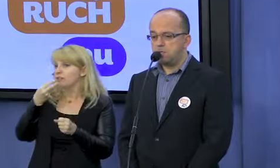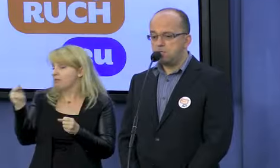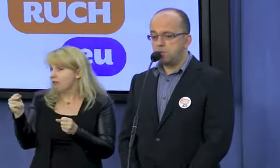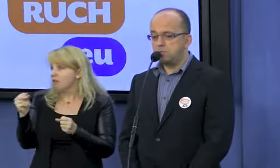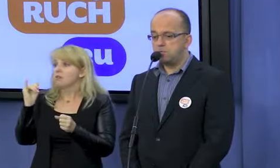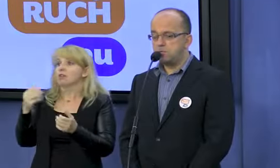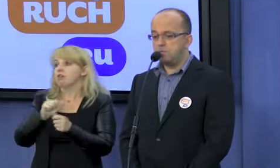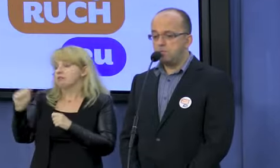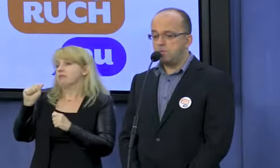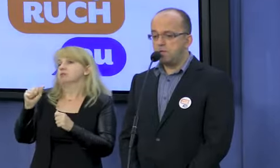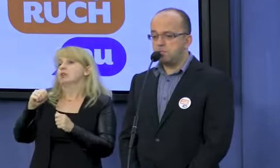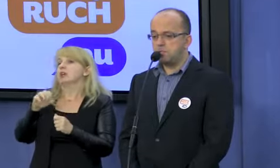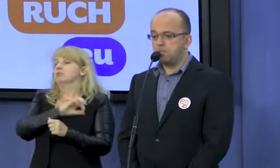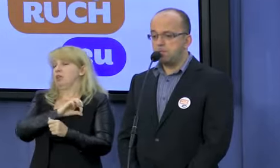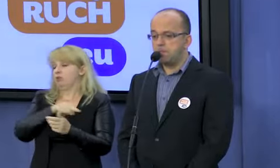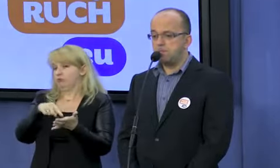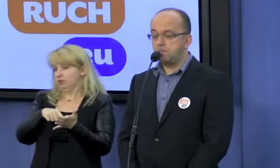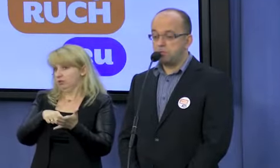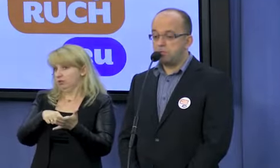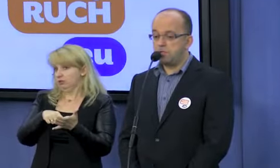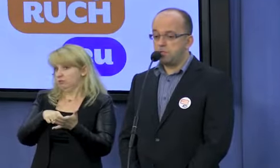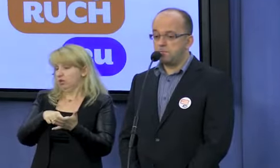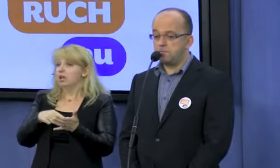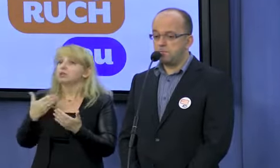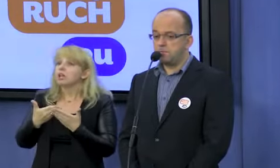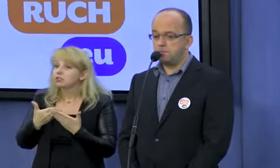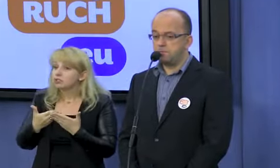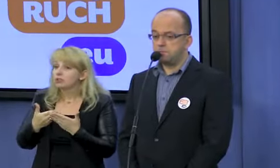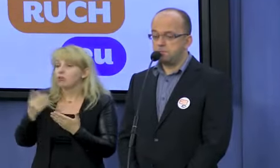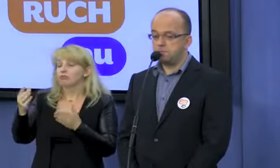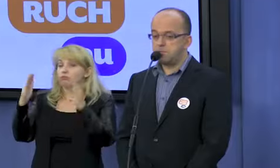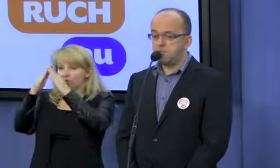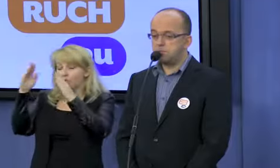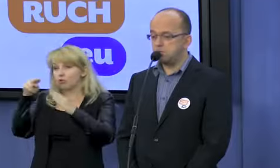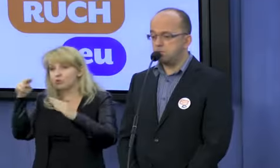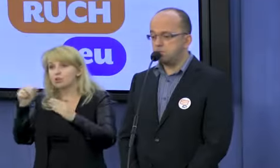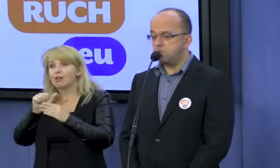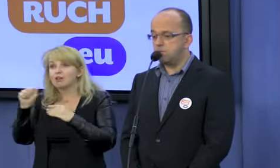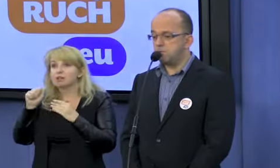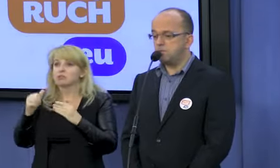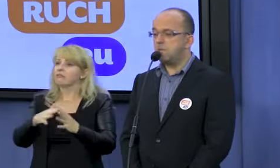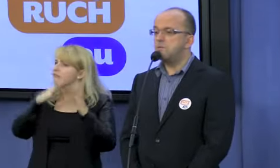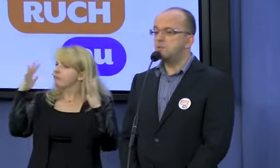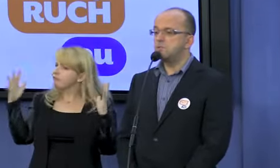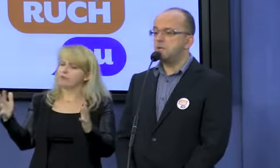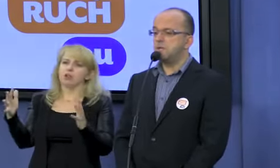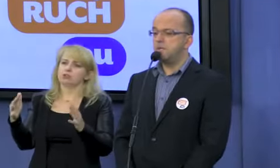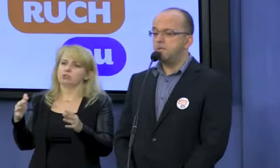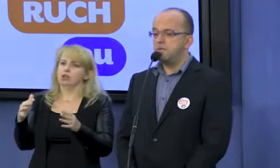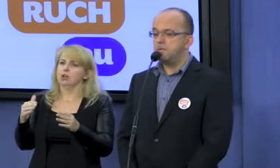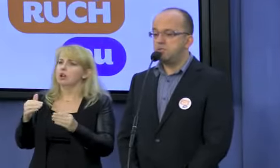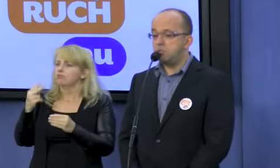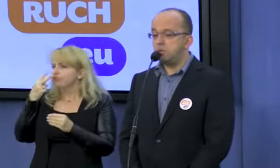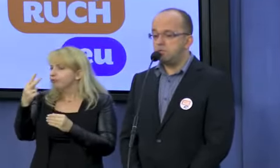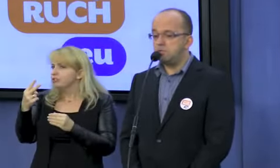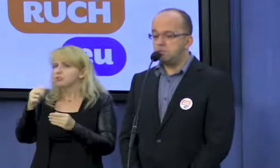I są to niewątpliwie akty w kościele na większą, nieporównywalnie większą skalę